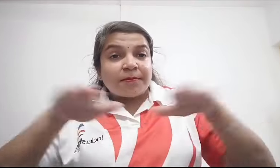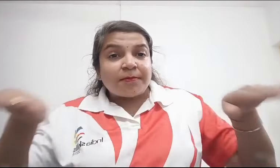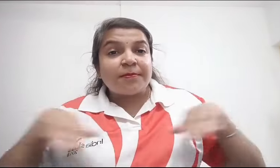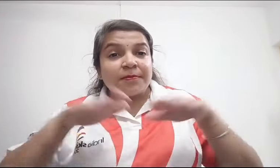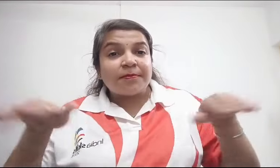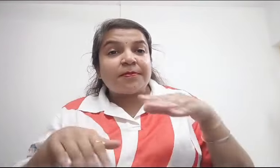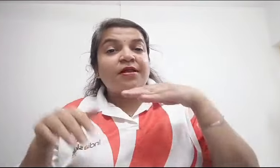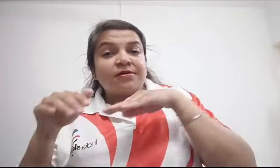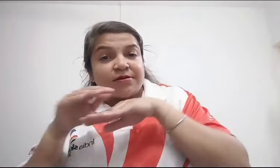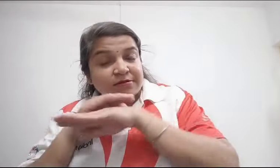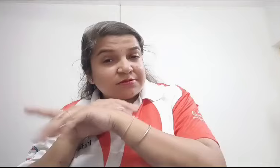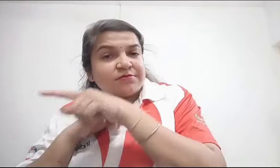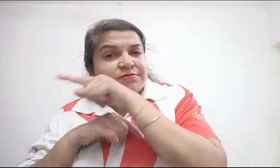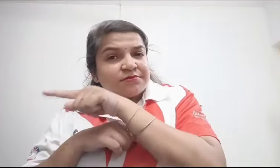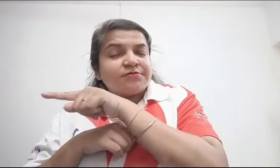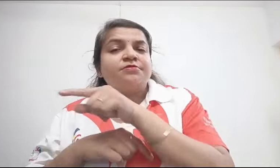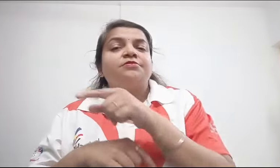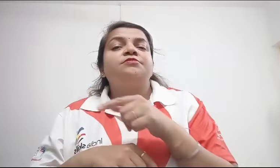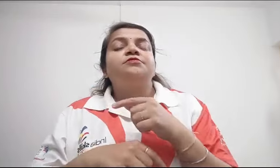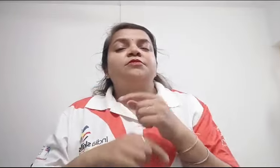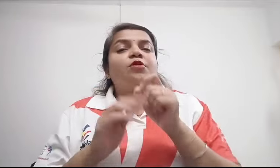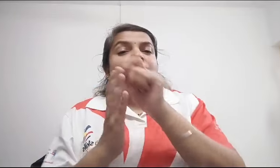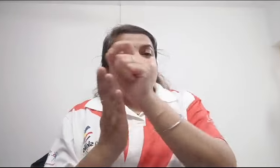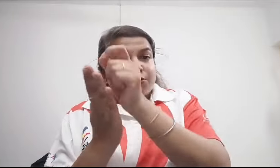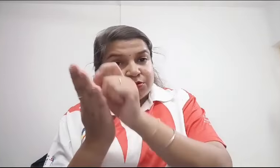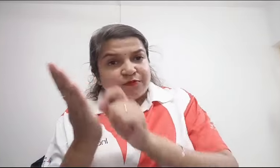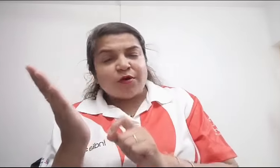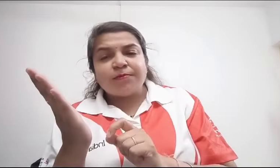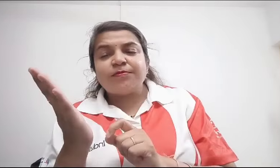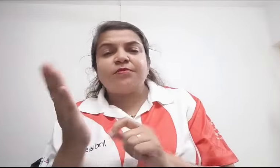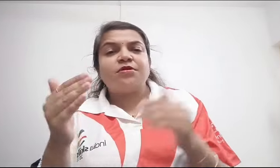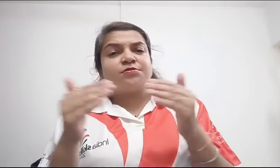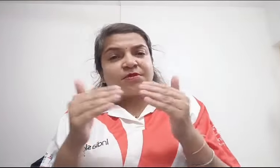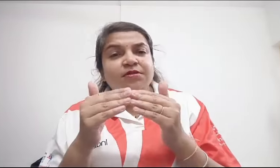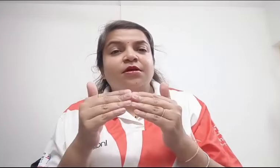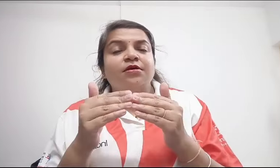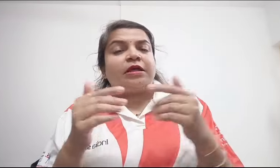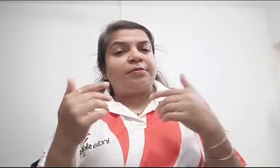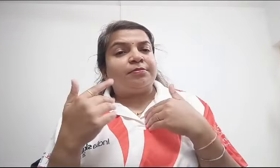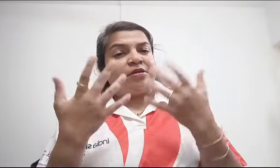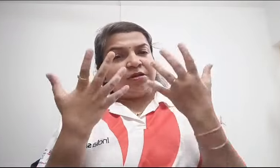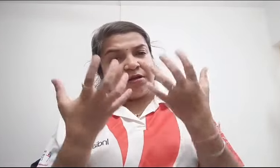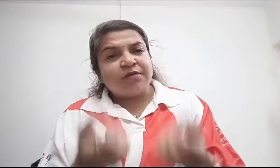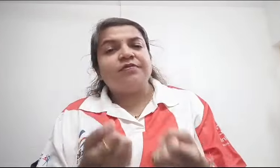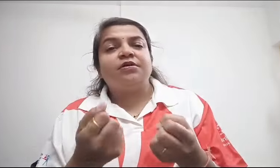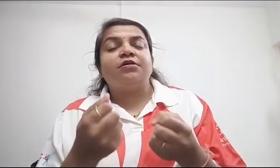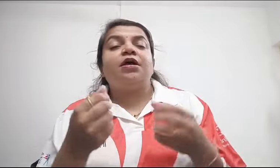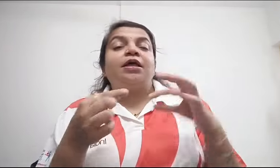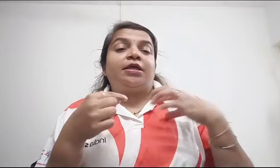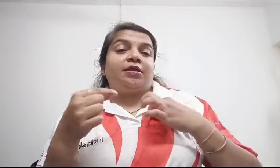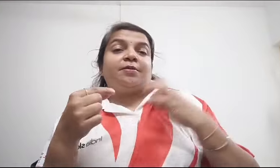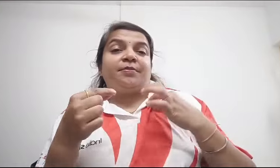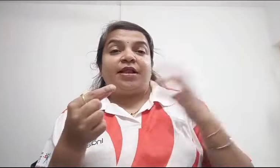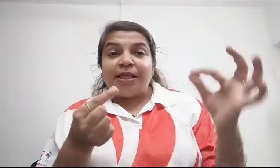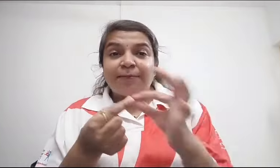मैं उसके बाद मैं जब बालकल्याण जो रिहावलिशन सेंटर है दिव्यांगों का, वहां मेरी पहचान